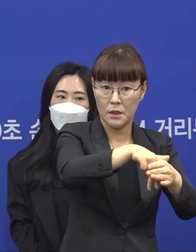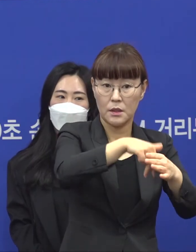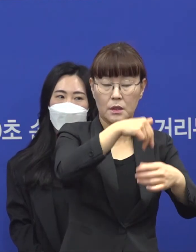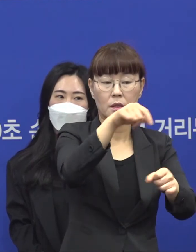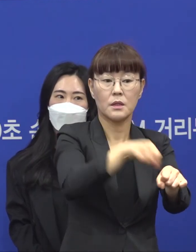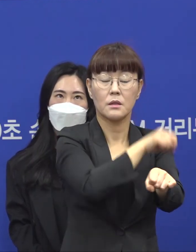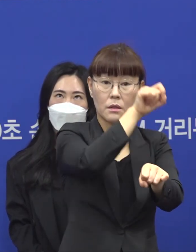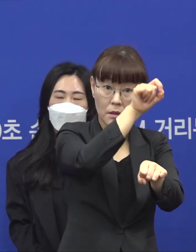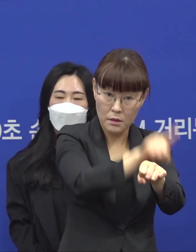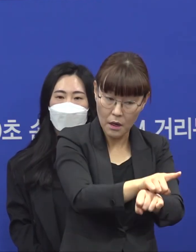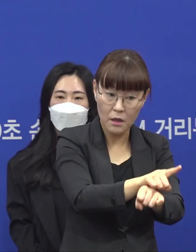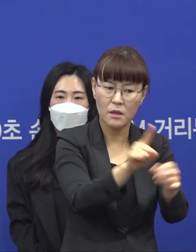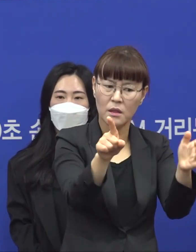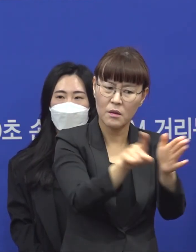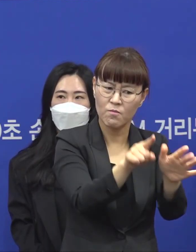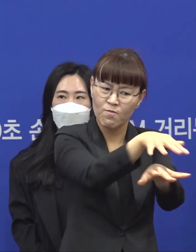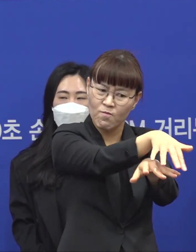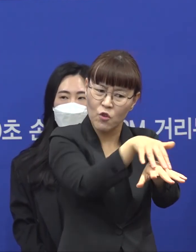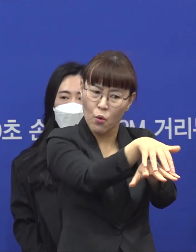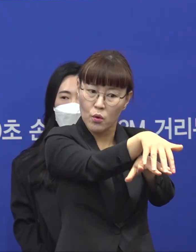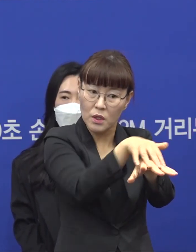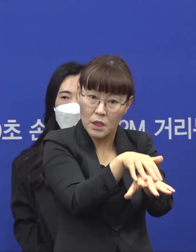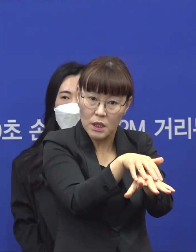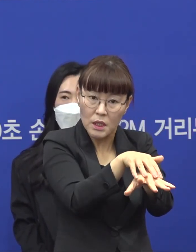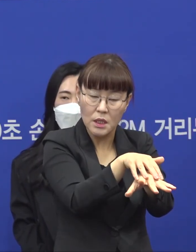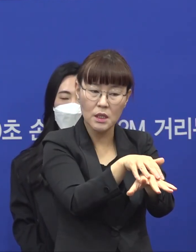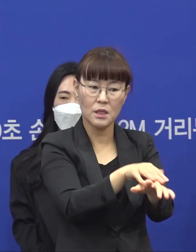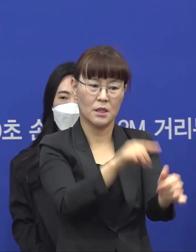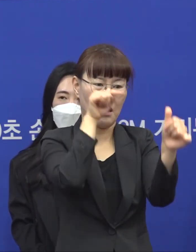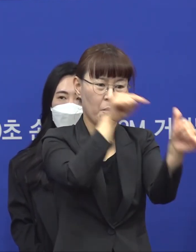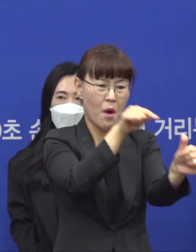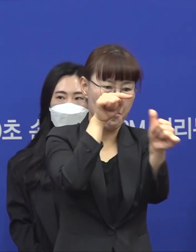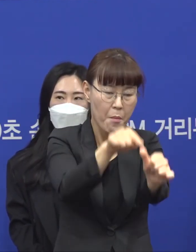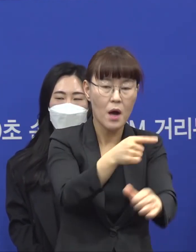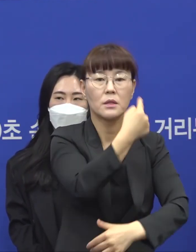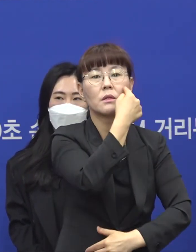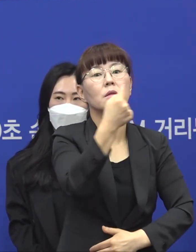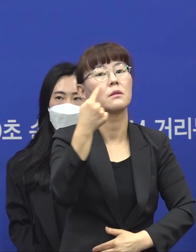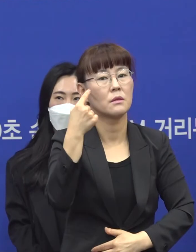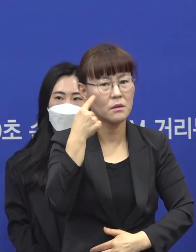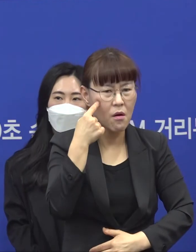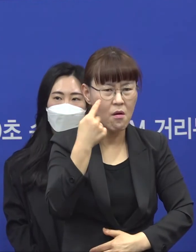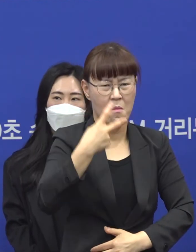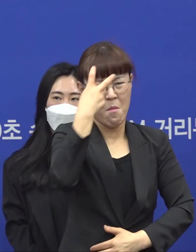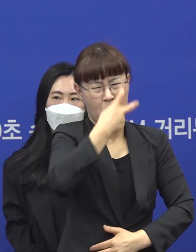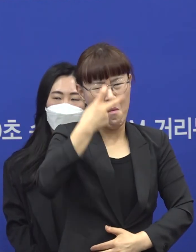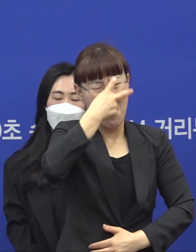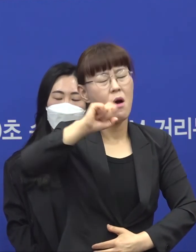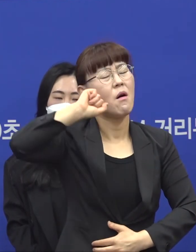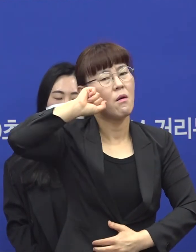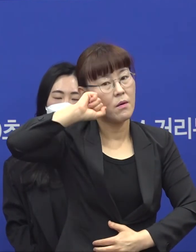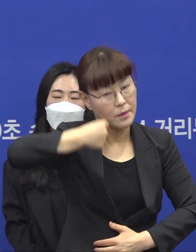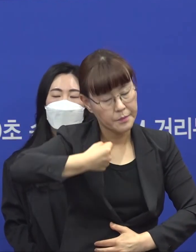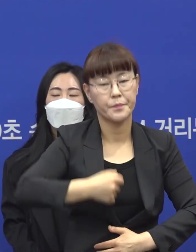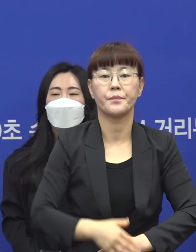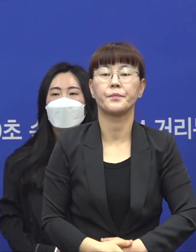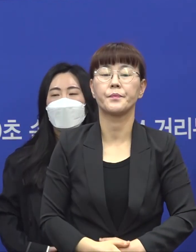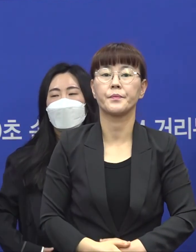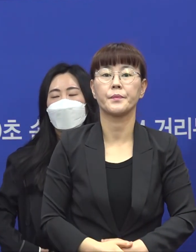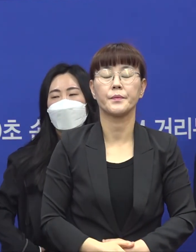특성상 교단 내부의 조직과 구체적 지시 등에 대해서 증거를 찾기가 쉽지가 사실 않습니다.